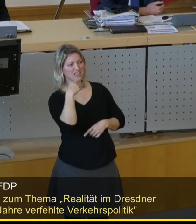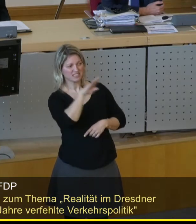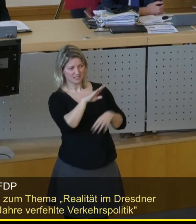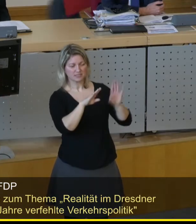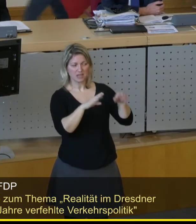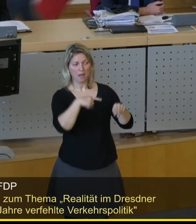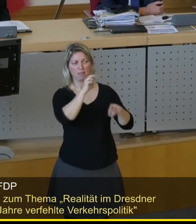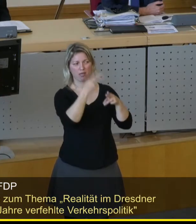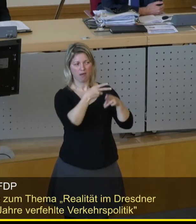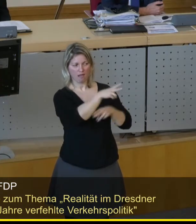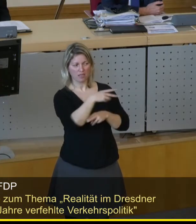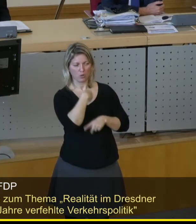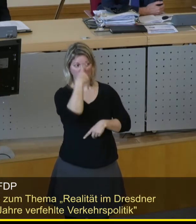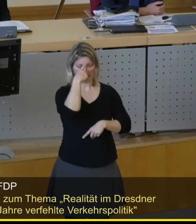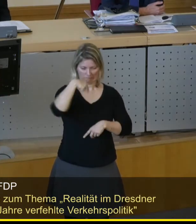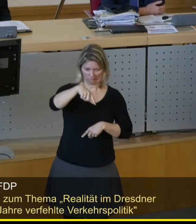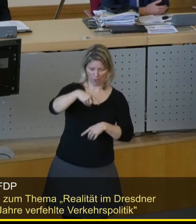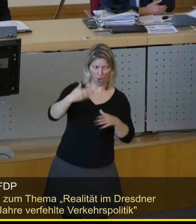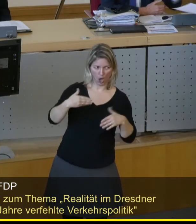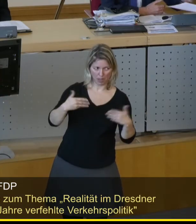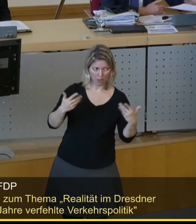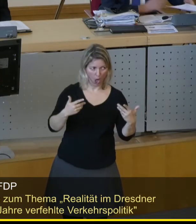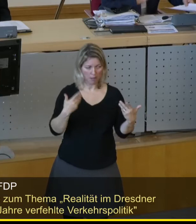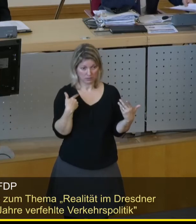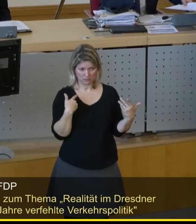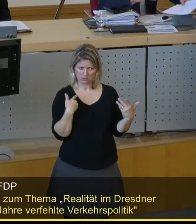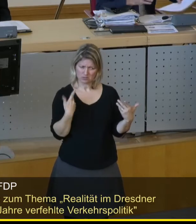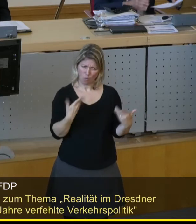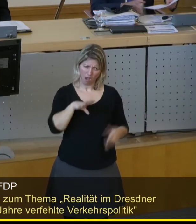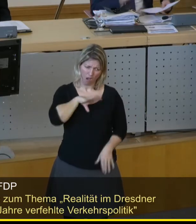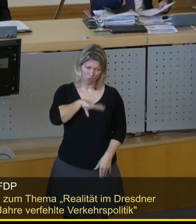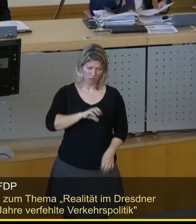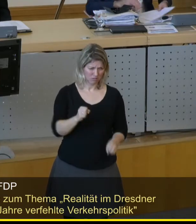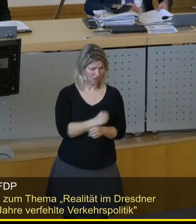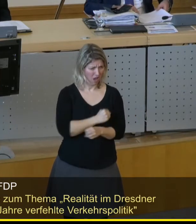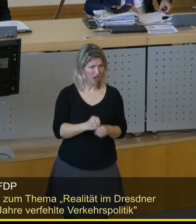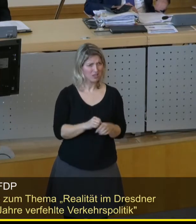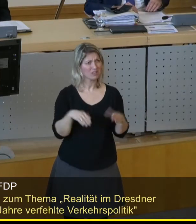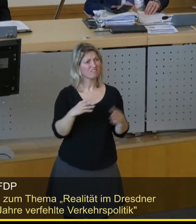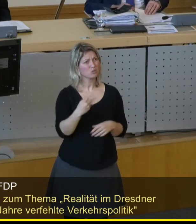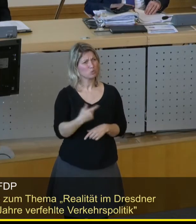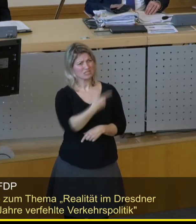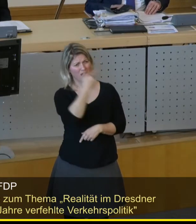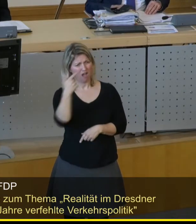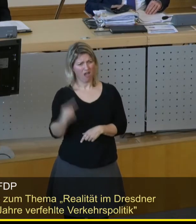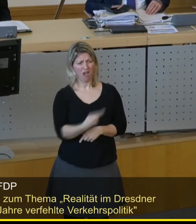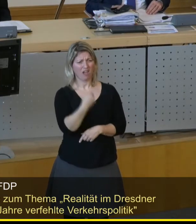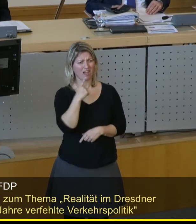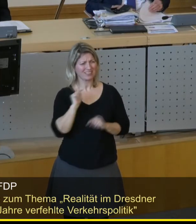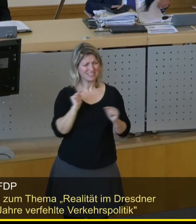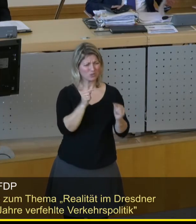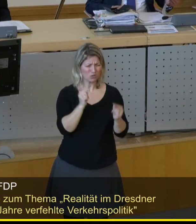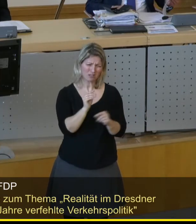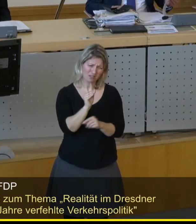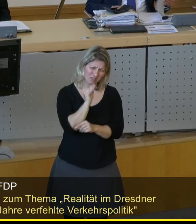neue Bedenken angemeldet. Meine Damen und Herren, das ist nicht mehr zum Aushalten. 24 Jahre Diskussion müssen reichen. Es irrt